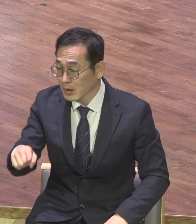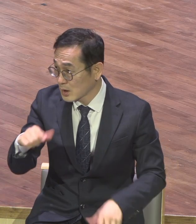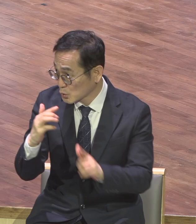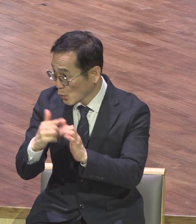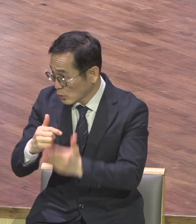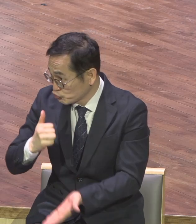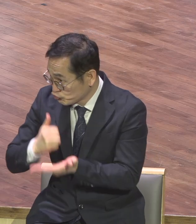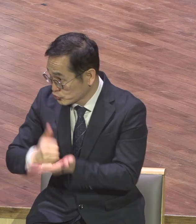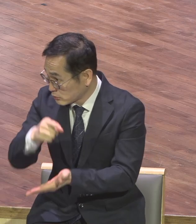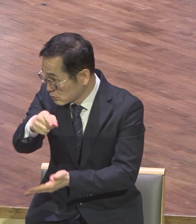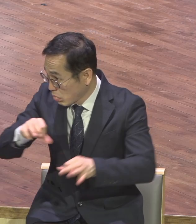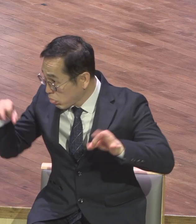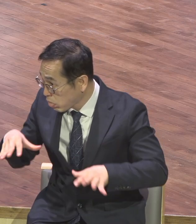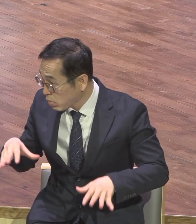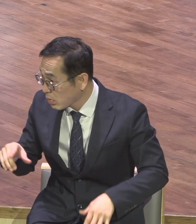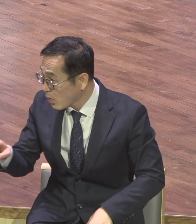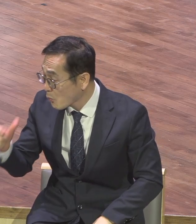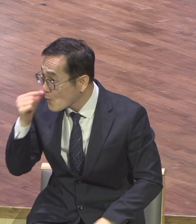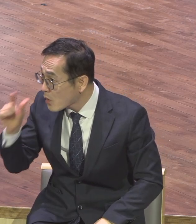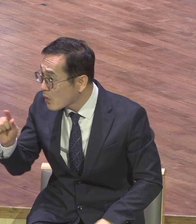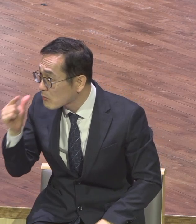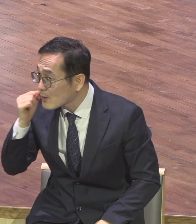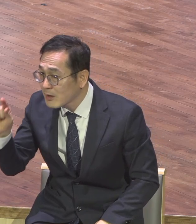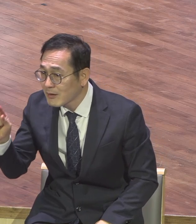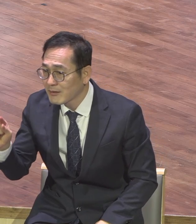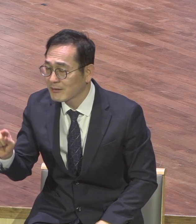말씀합니까? 라고 그렇게 반문을 하니까